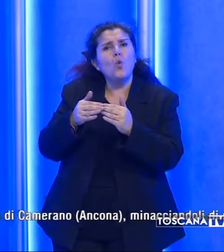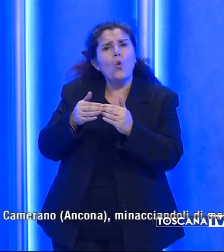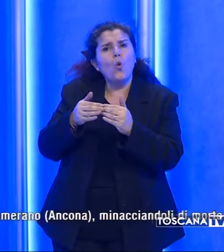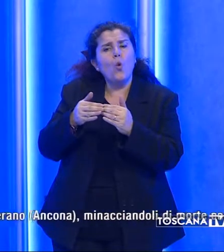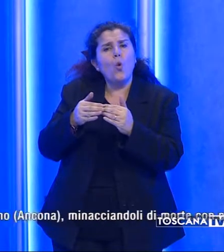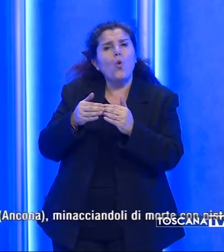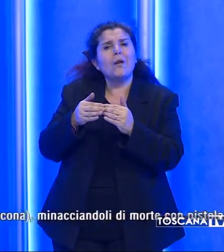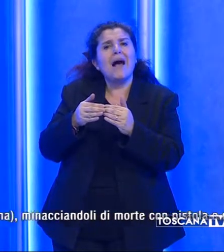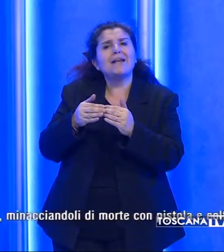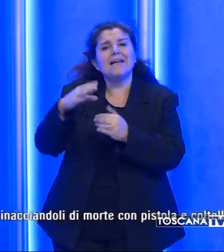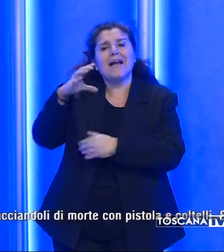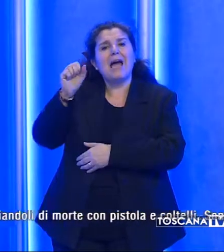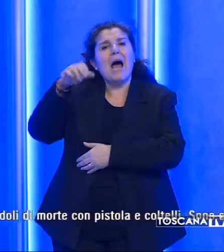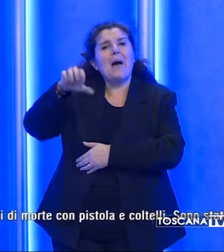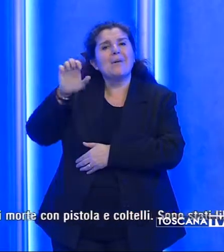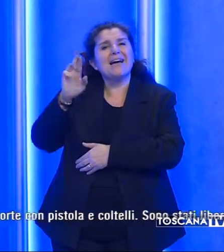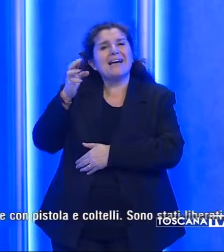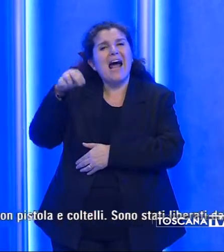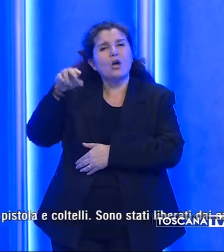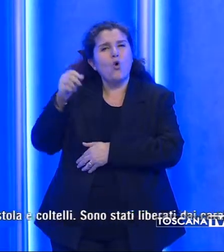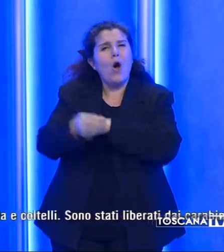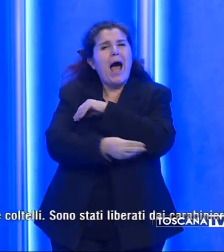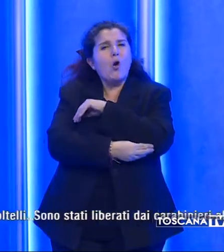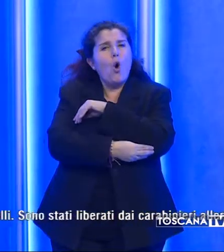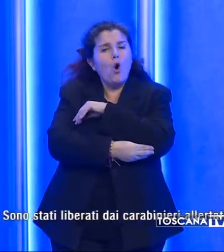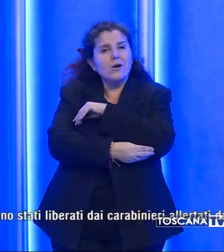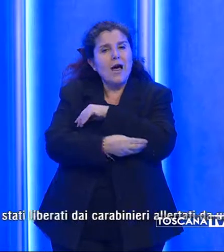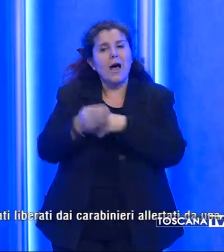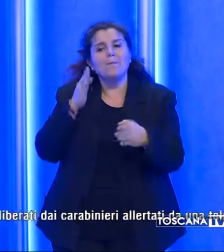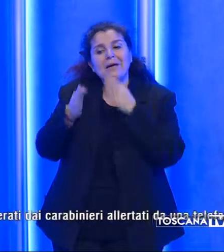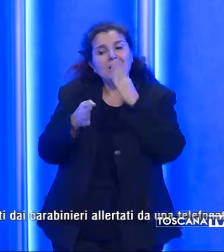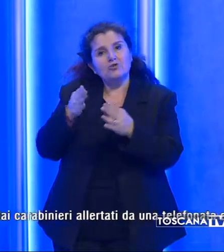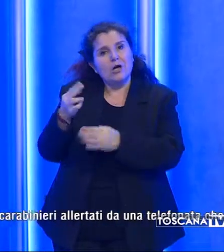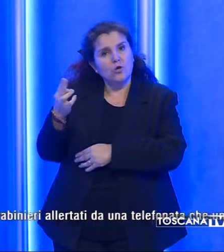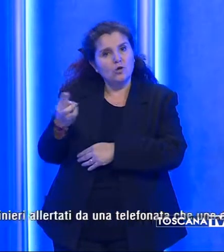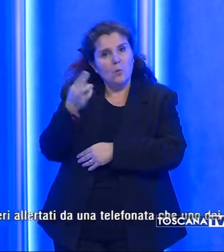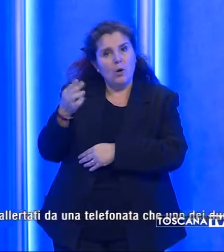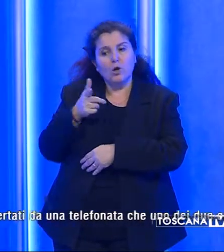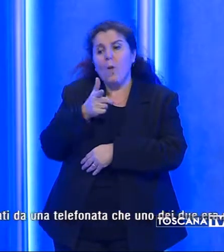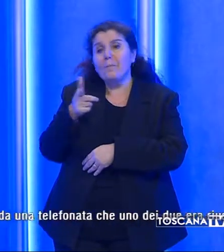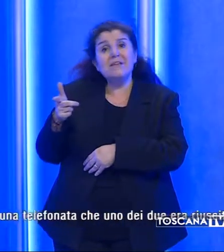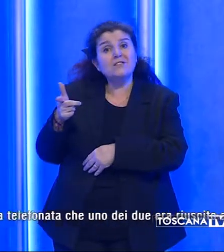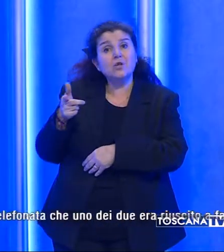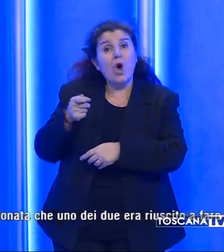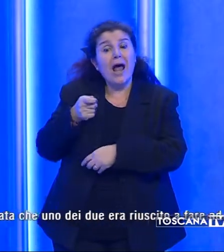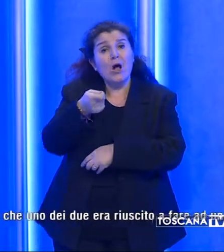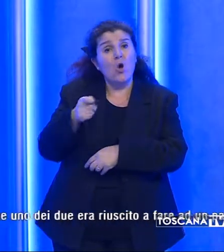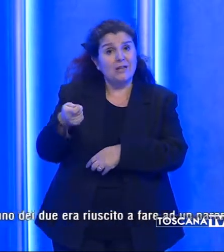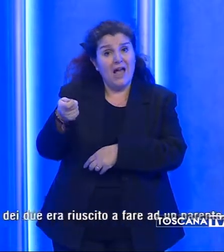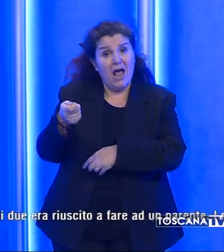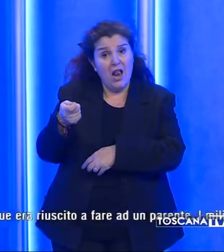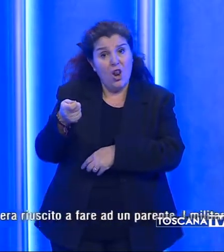di Camerano in provincia di Ancona minacciandoli di morte con pistola e coltelli.